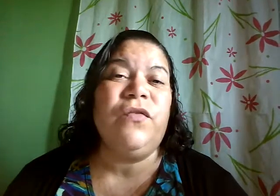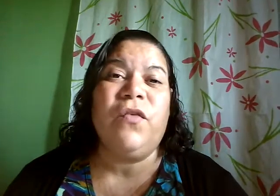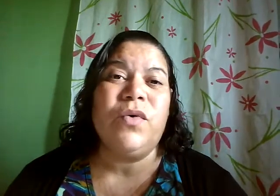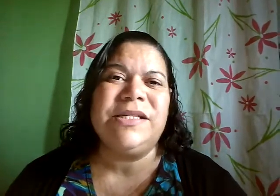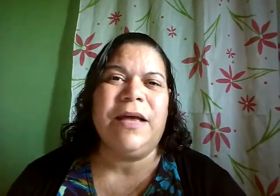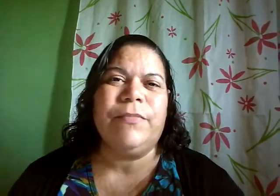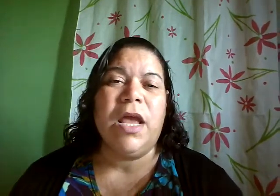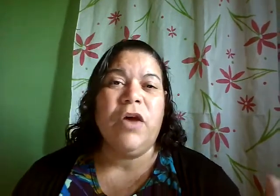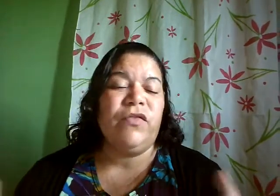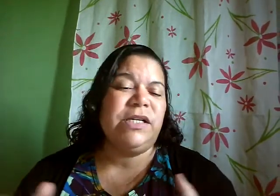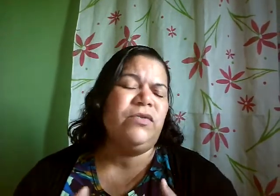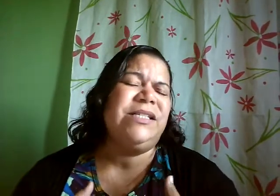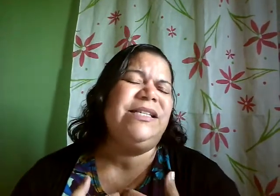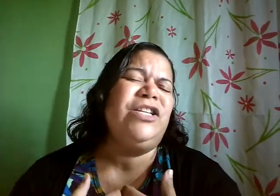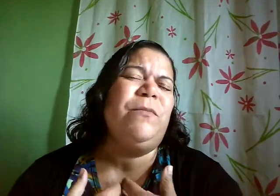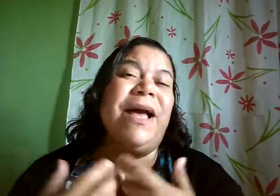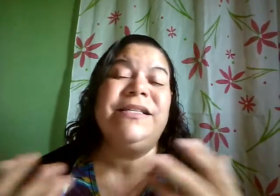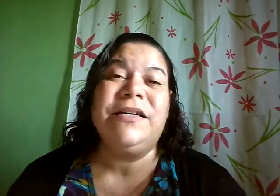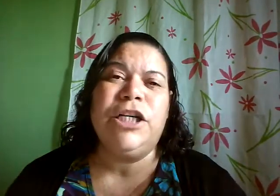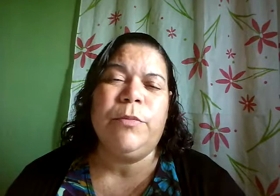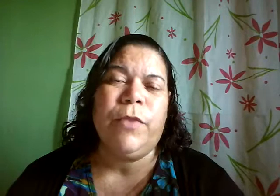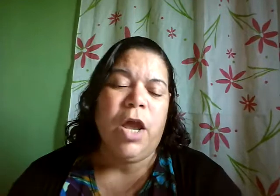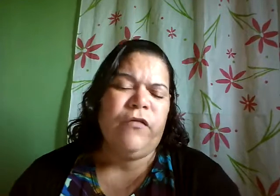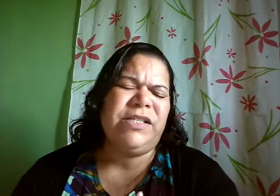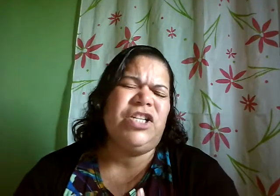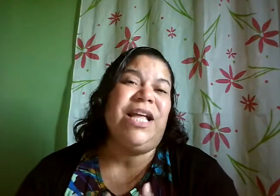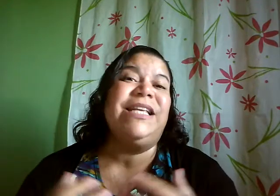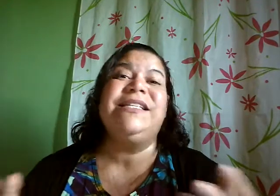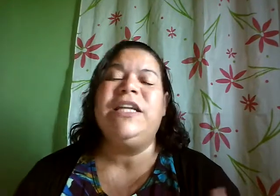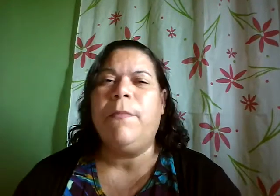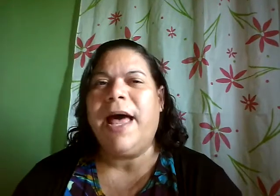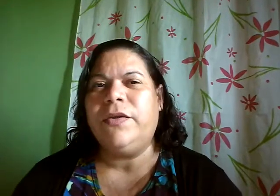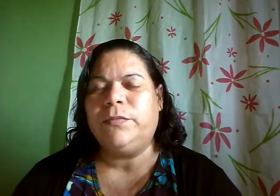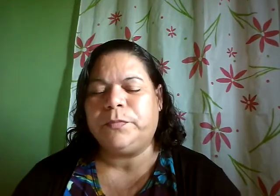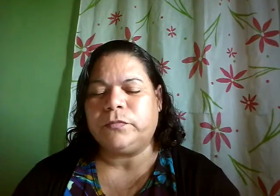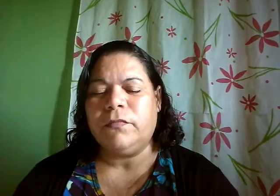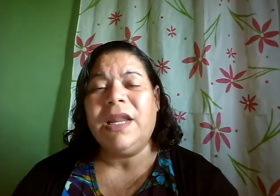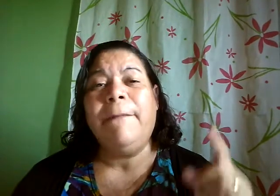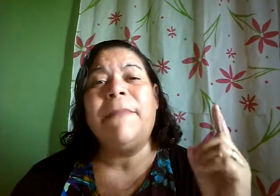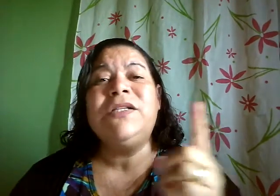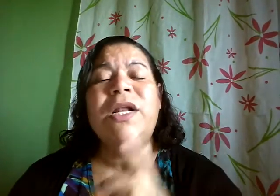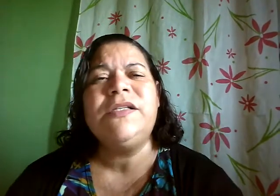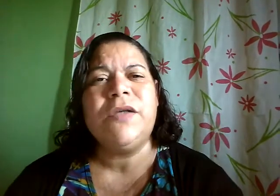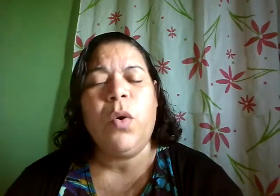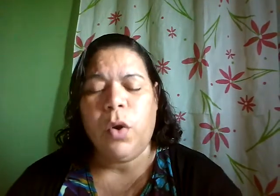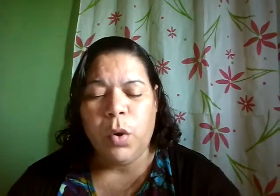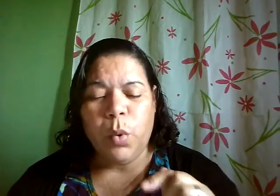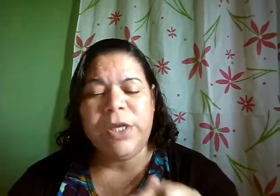força, você não se sente mais ânimo, você está desanimado. Mas olha só, o